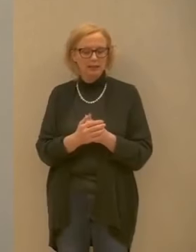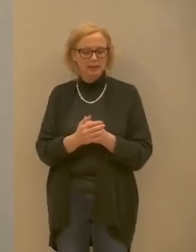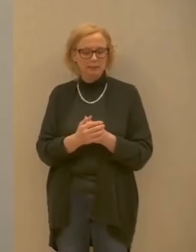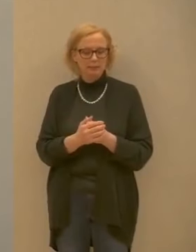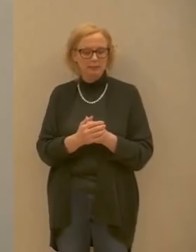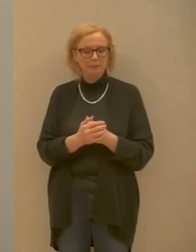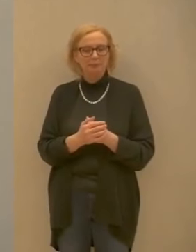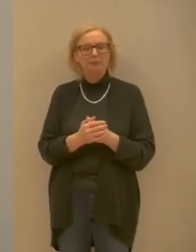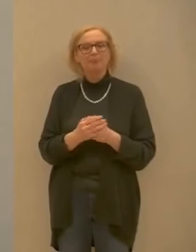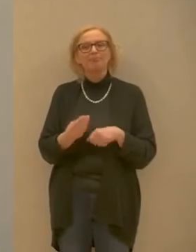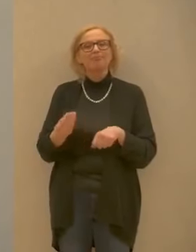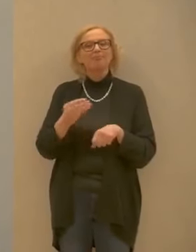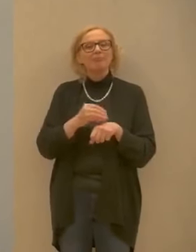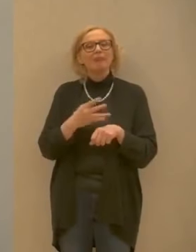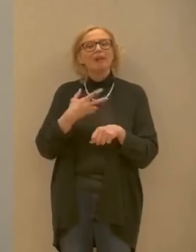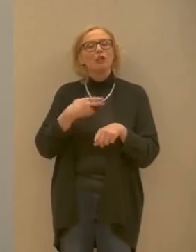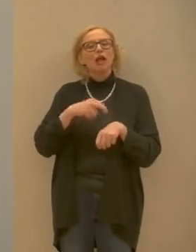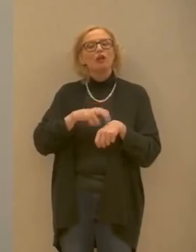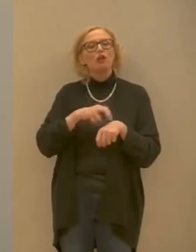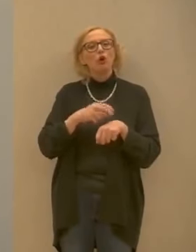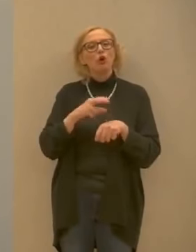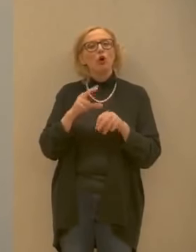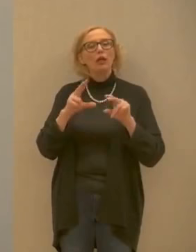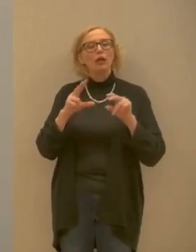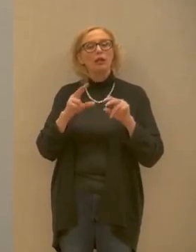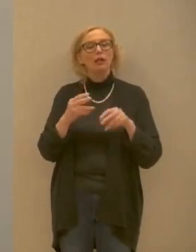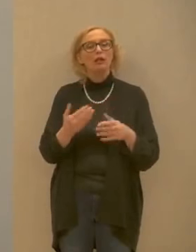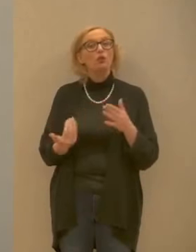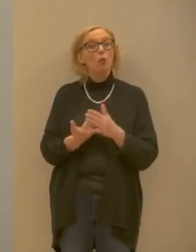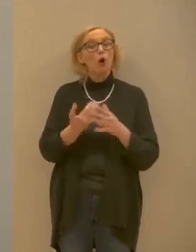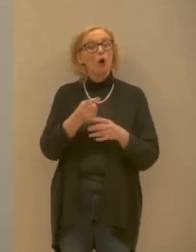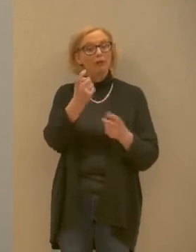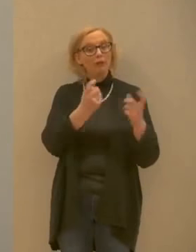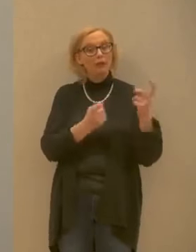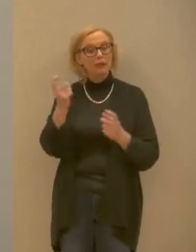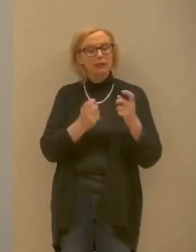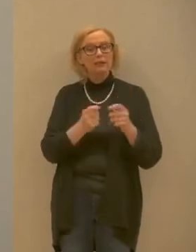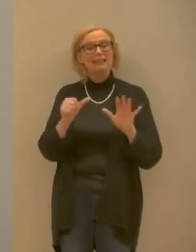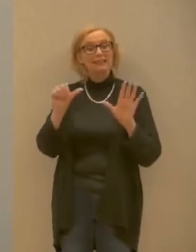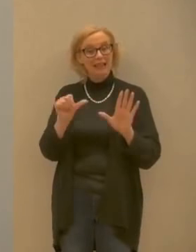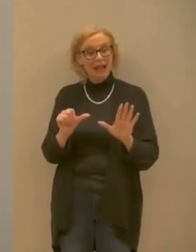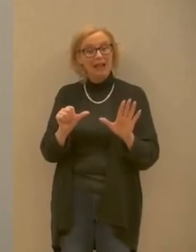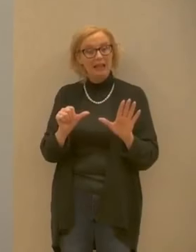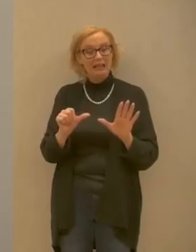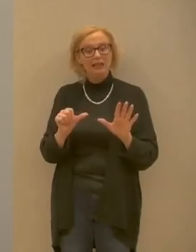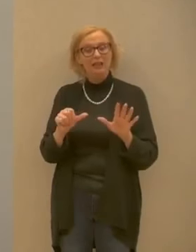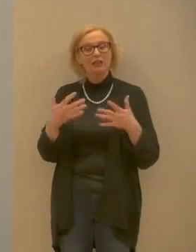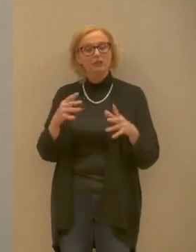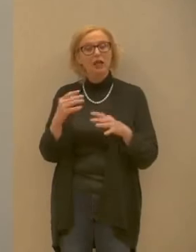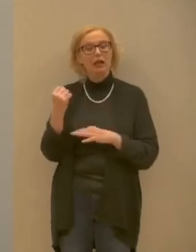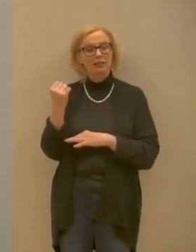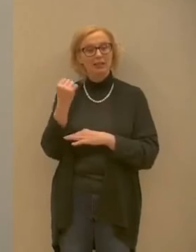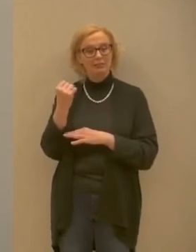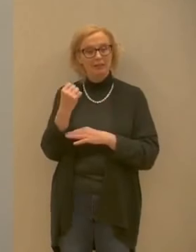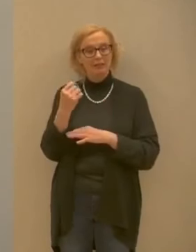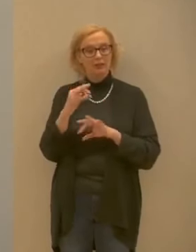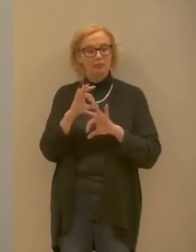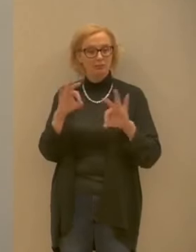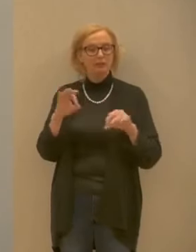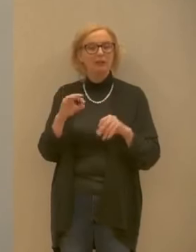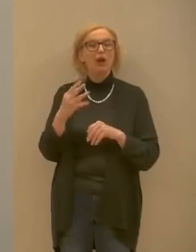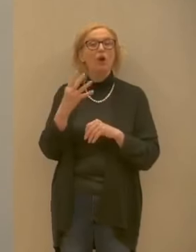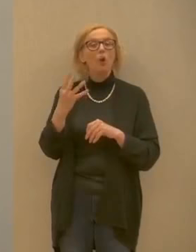l'arrivo di nuovi medici questa è una cosa importante ne abbiamo 6 in servizio già attualmente 4